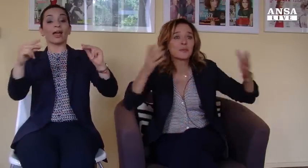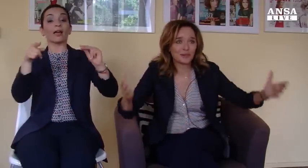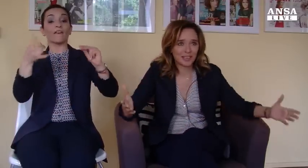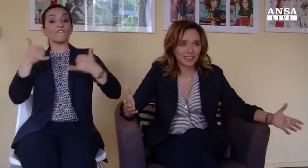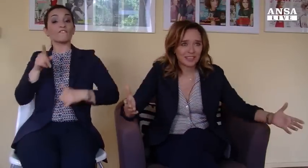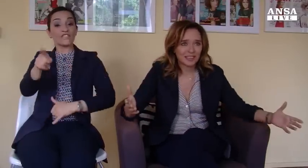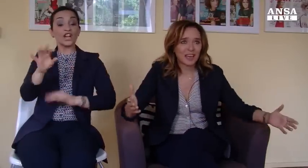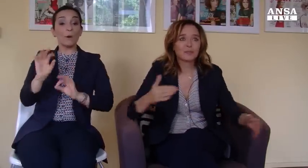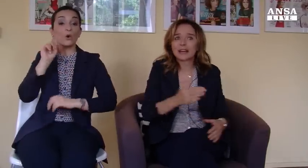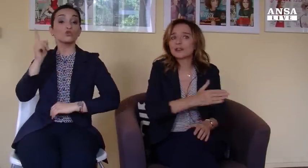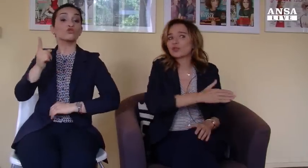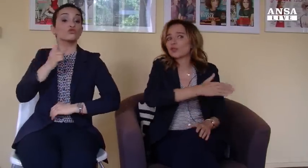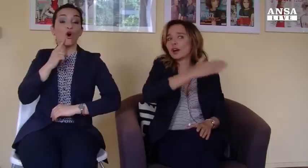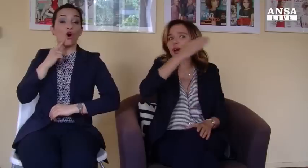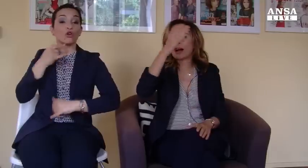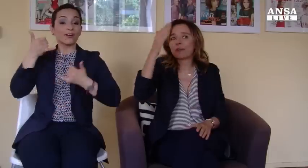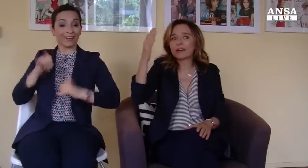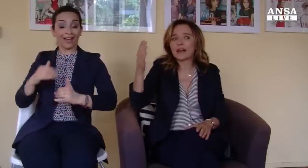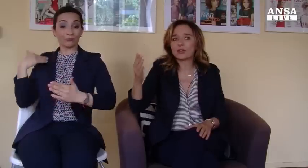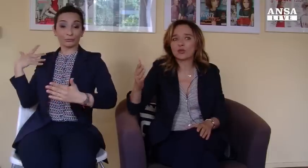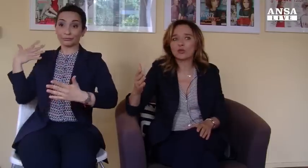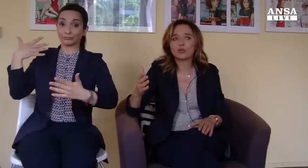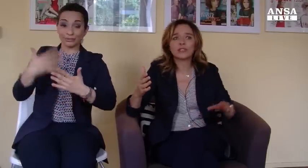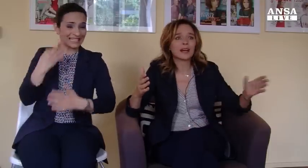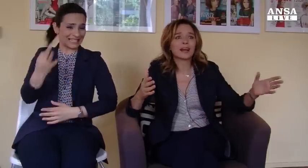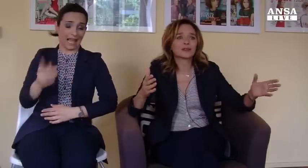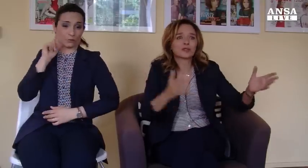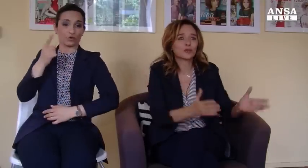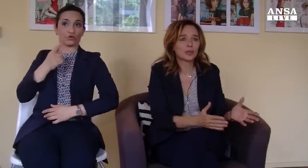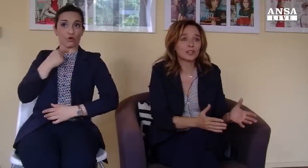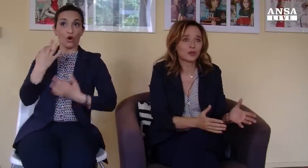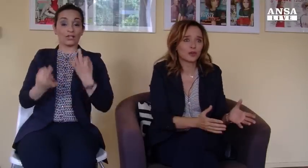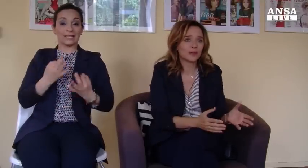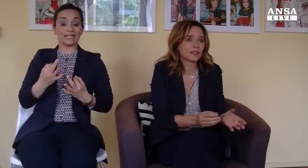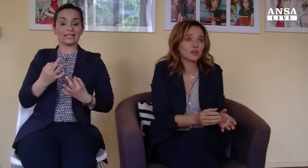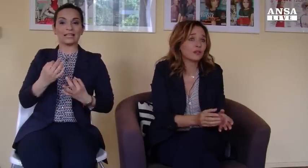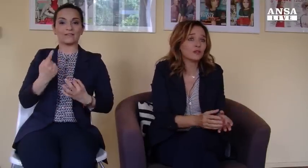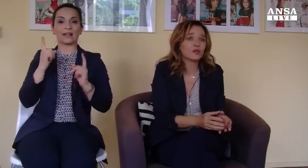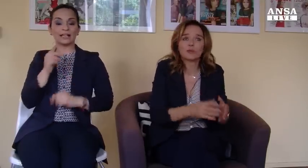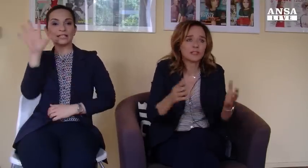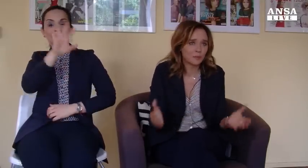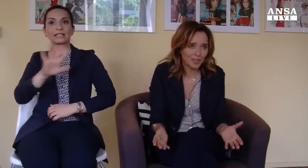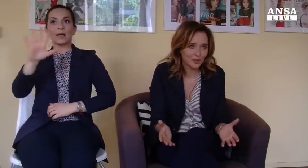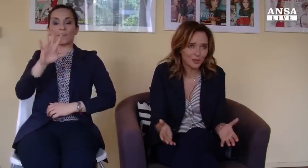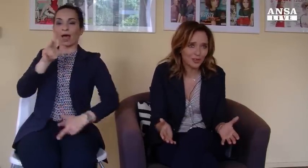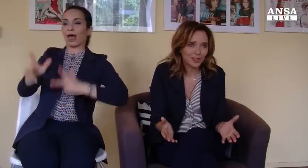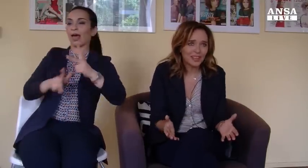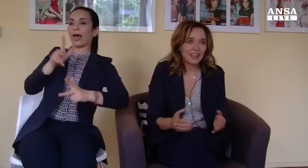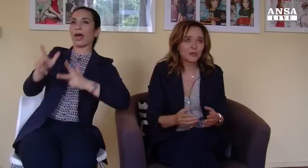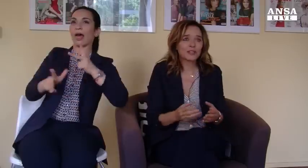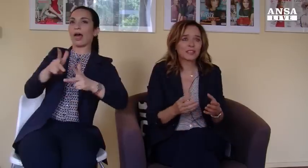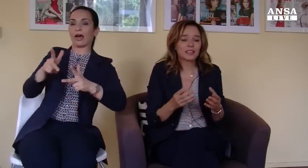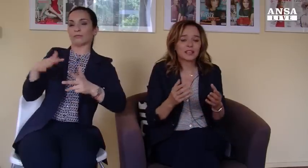da sempre, che ha imparato a parlarlo con lui da quando lui era piccolo mentre io avevo un mese e mezzo.